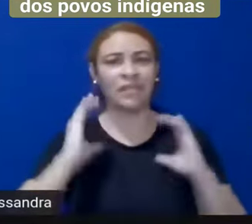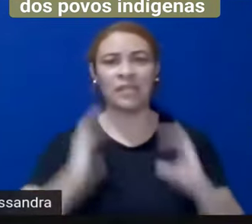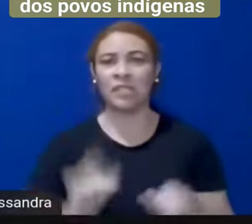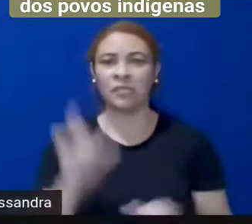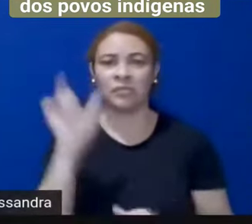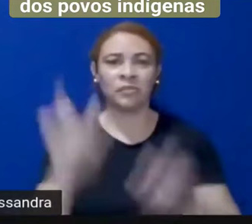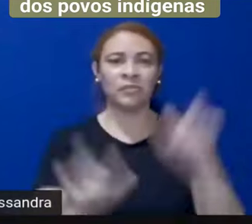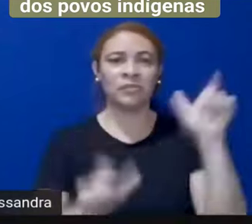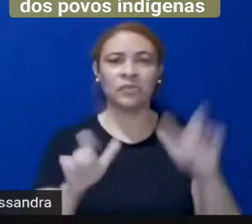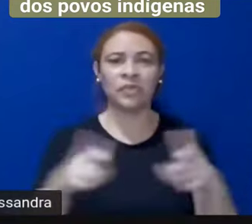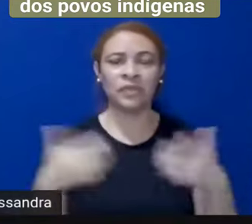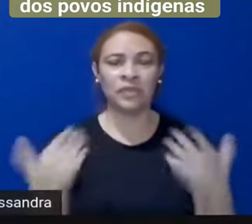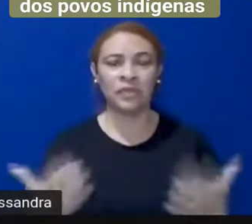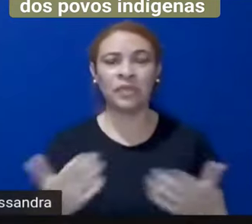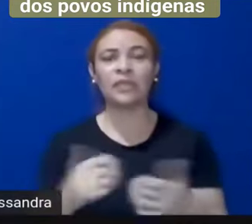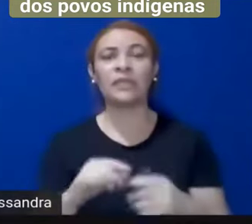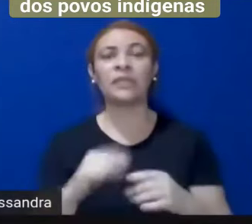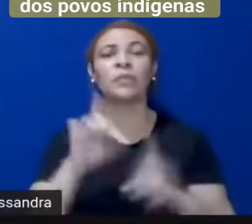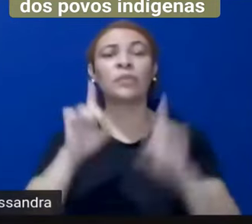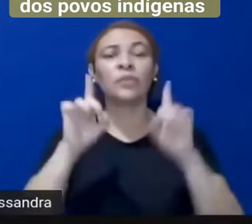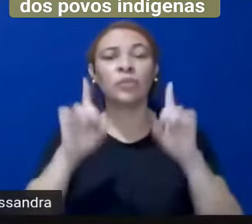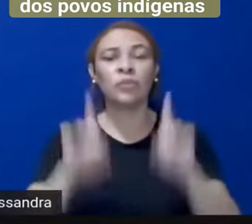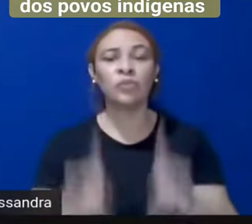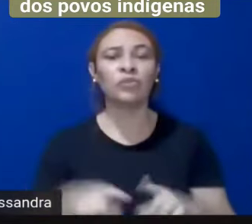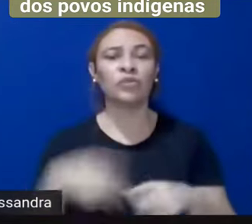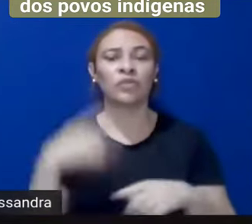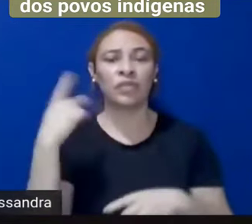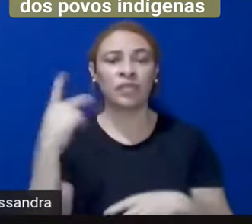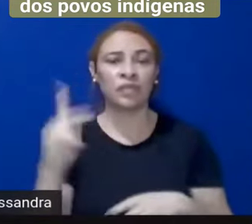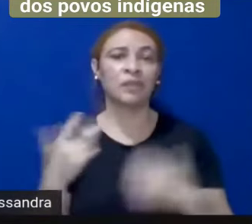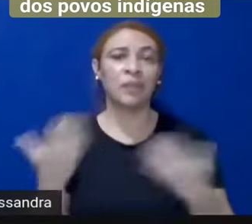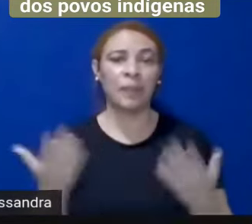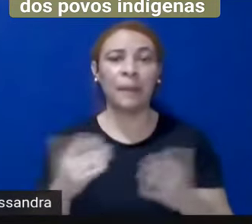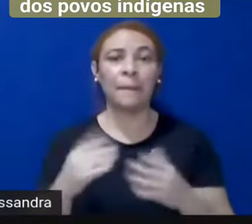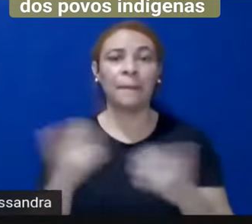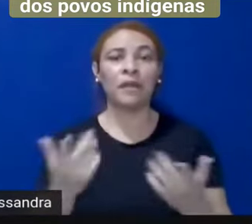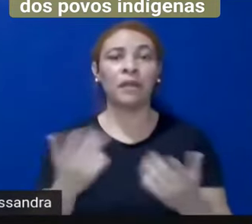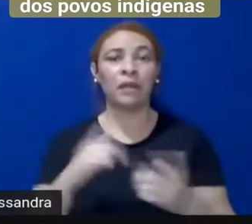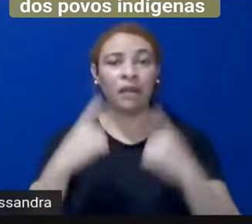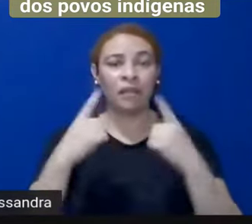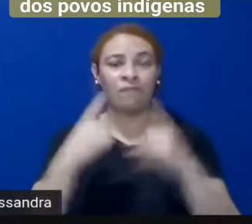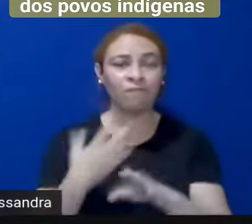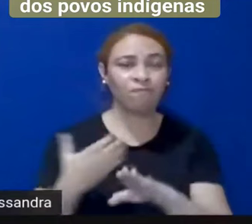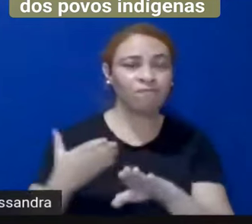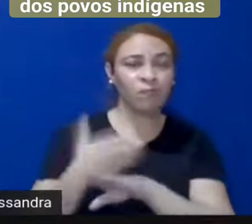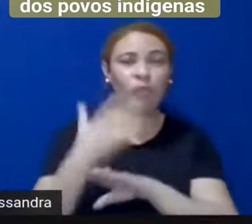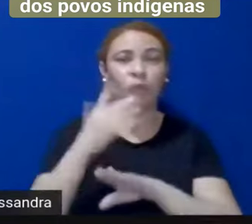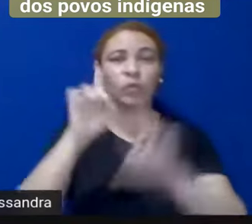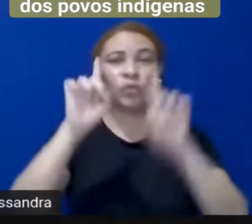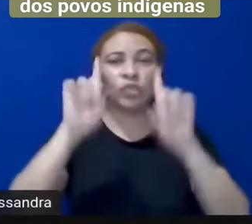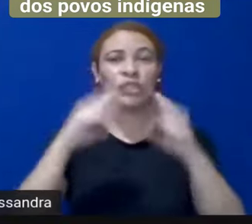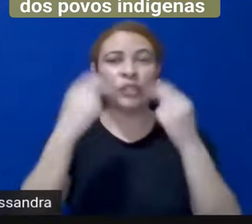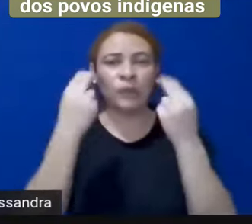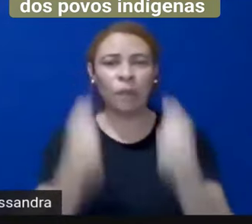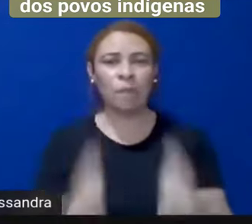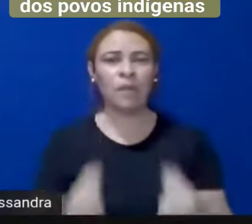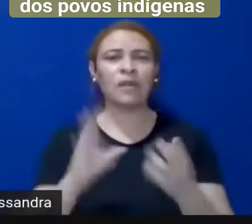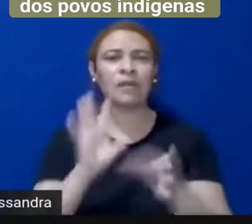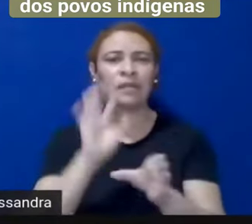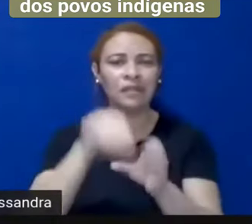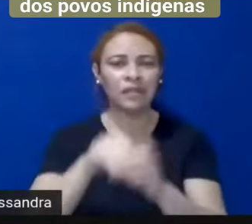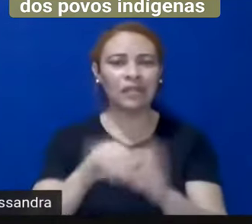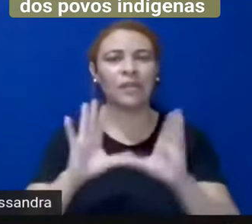os mecanismos de direito para denunciar a violação dos direitos humanos, de sua comunidade ou de seu